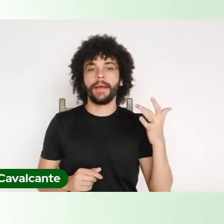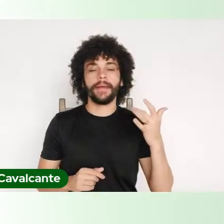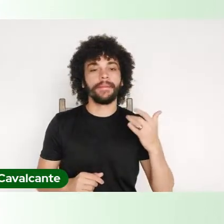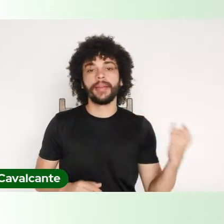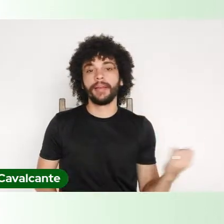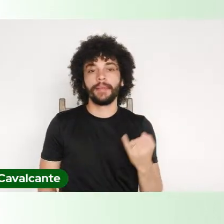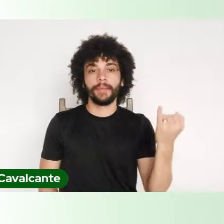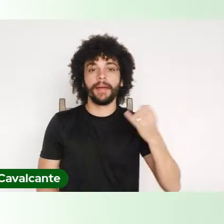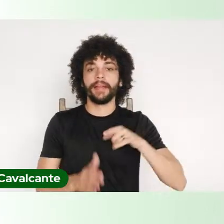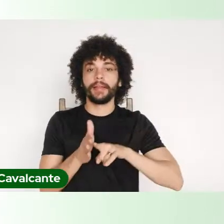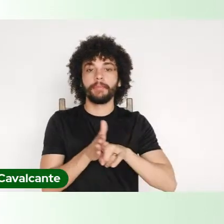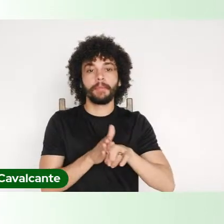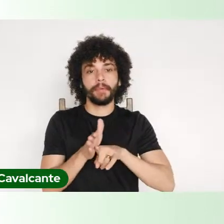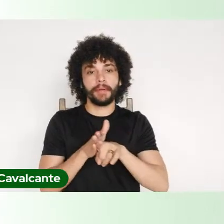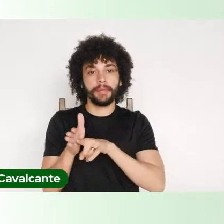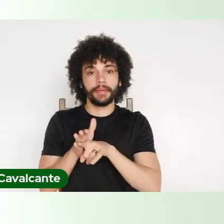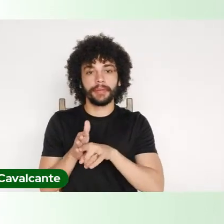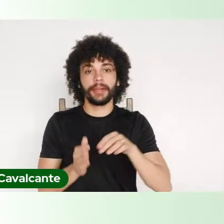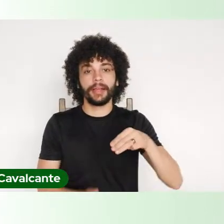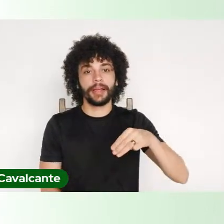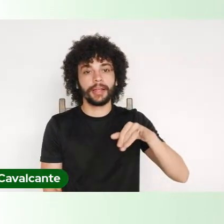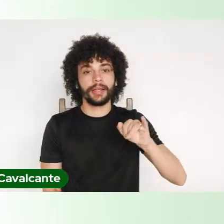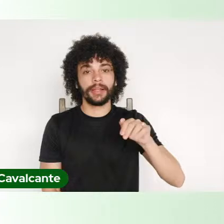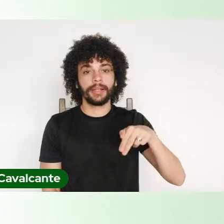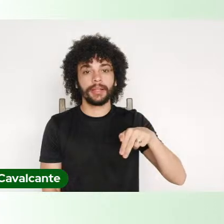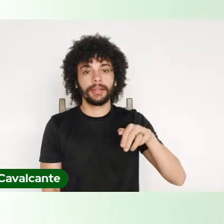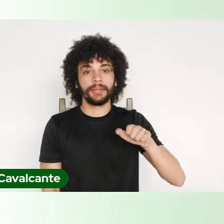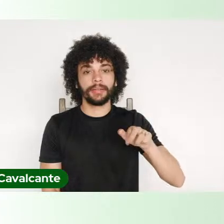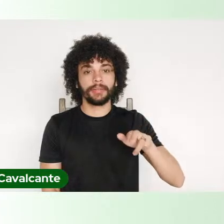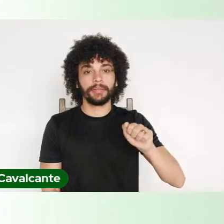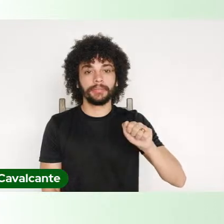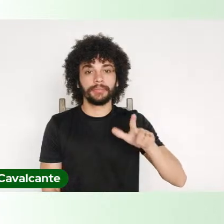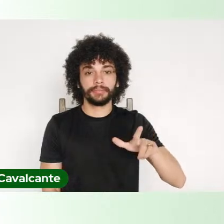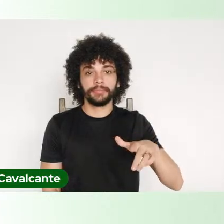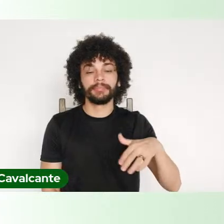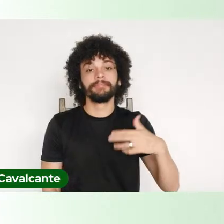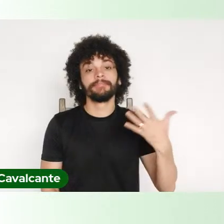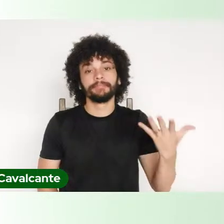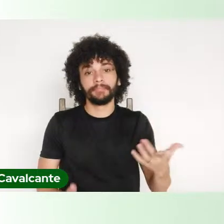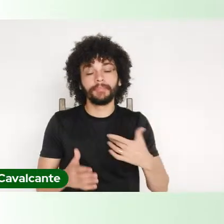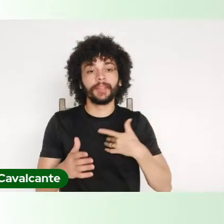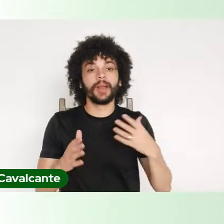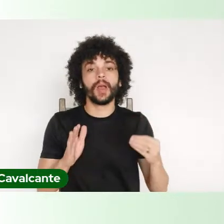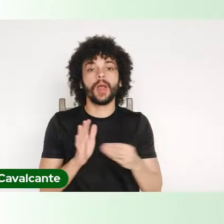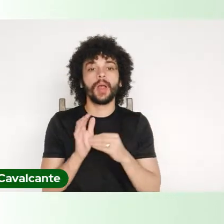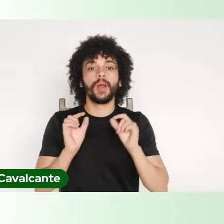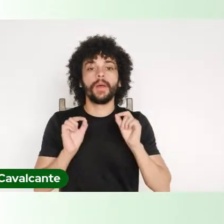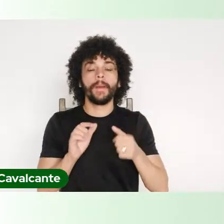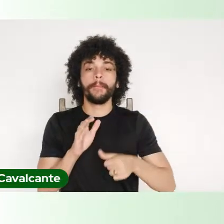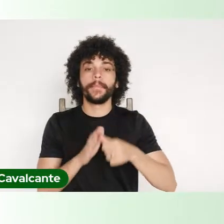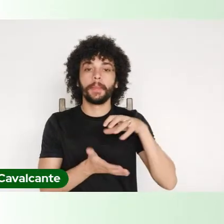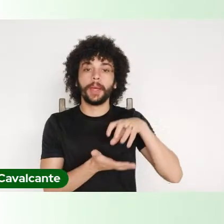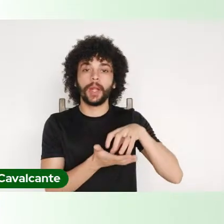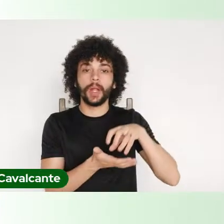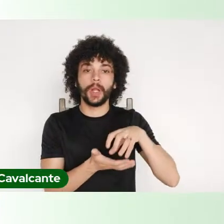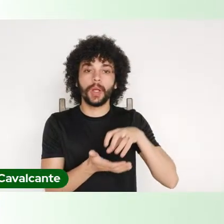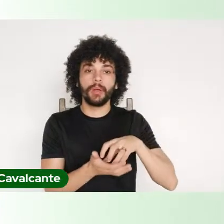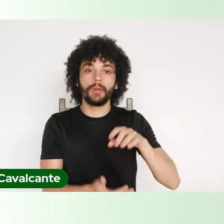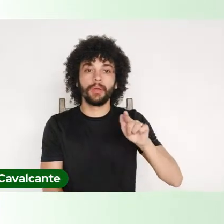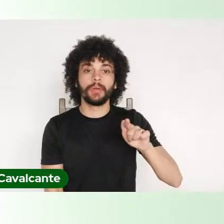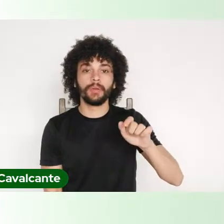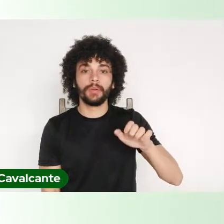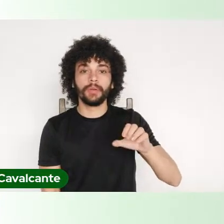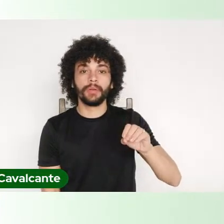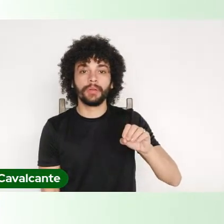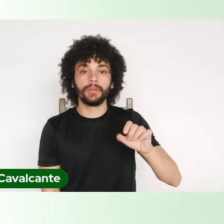pesquisa de mineração na Amazônia. Daí que se estabelece, por exemplo, o primeiro núcleo de geologia e de